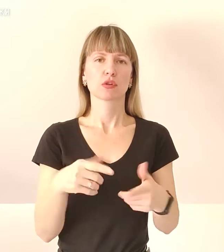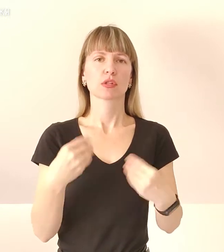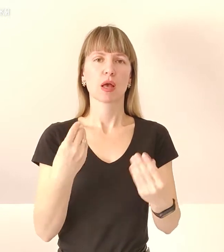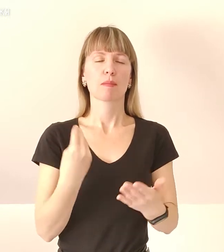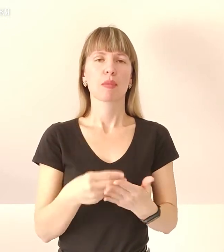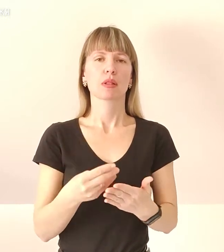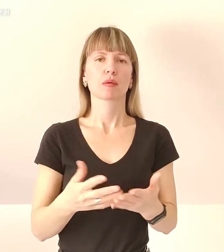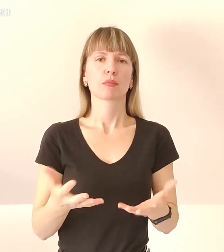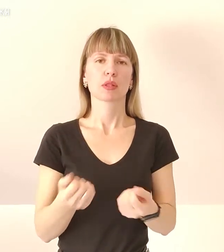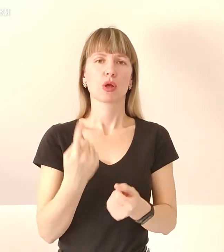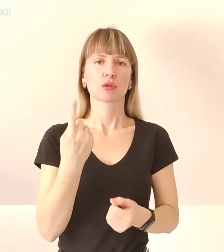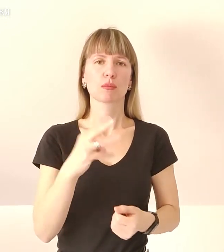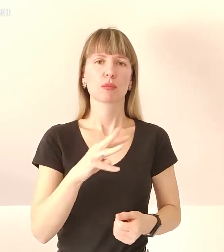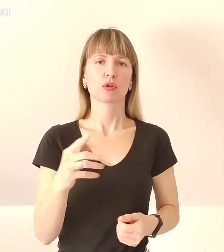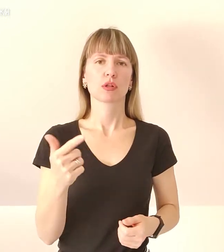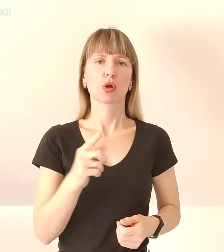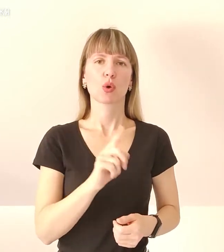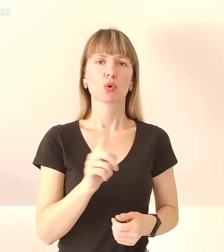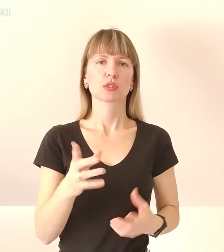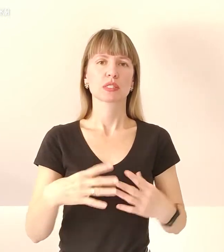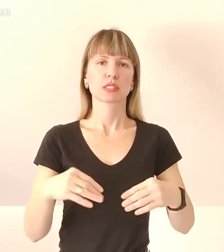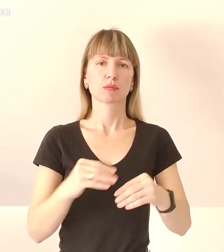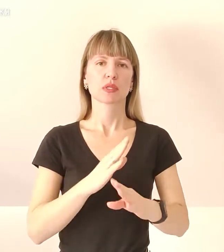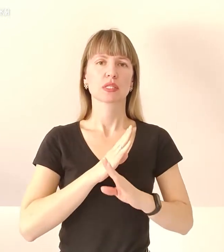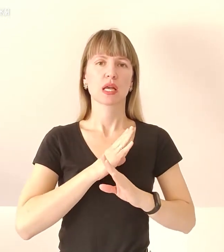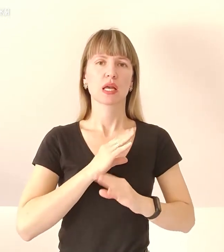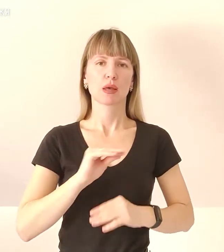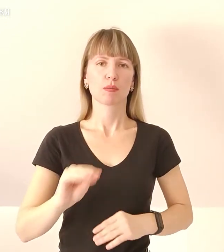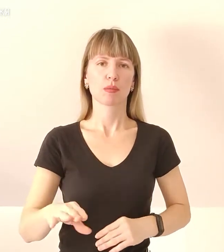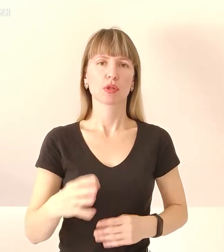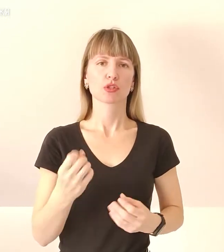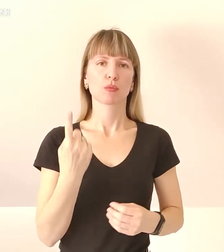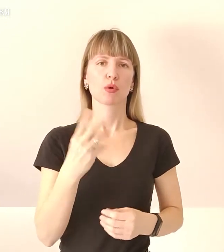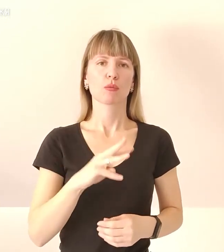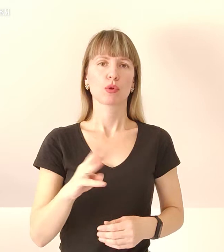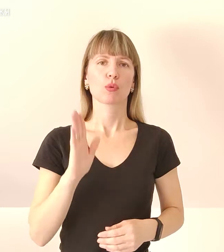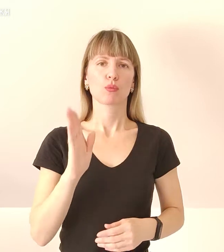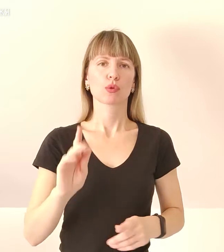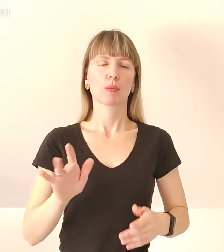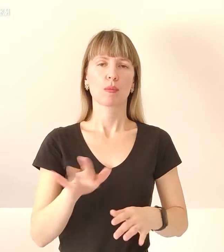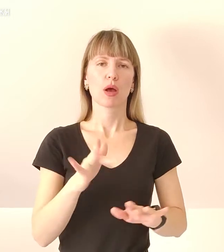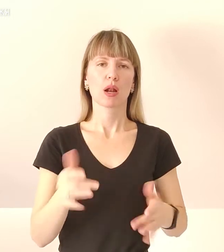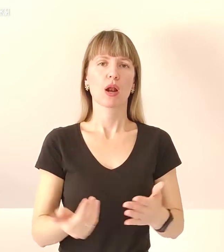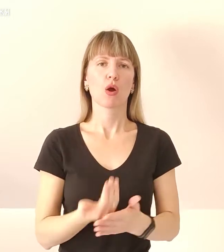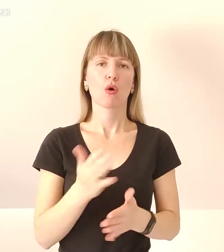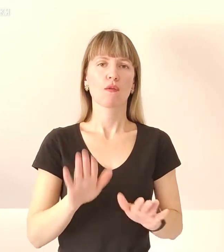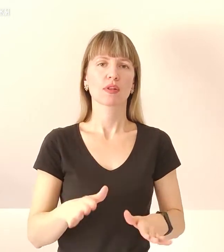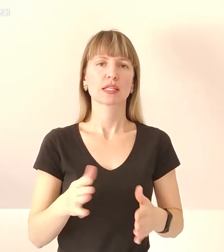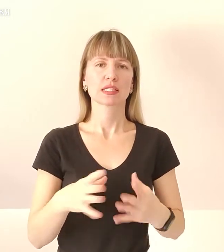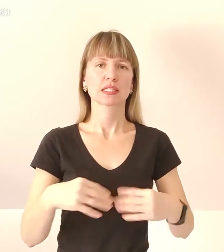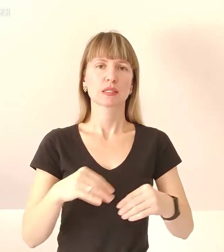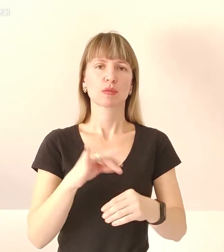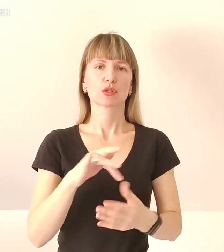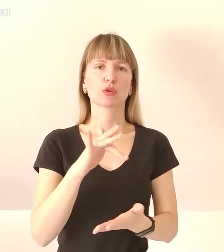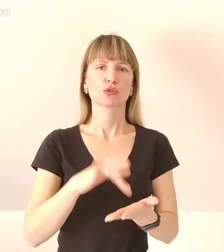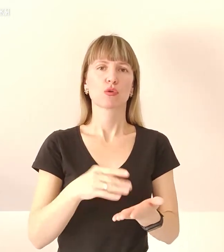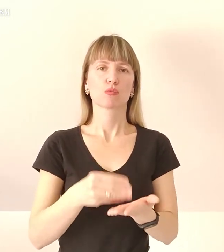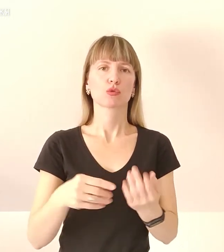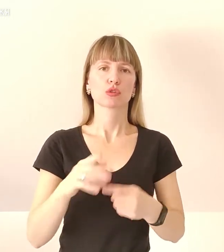підтримку в сумі 1 мільйон гривень кожній сім'ї загиблих. Ще по 1 мільйону буде перераховано сім'ям з міського бюджету, як тільки буде